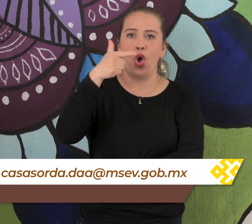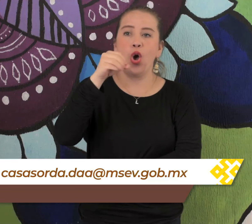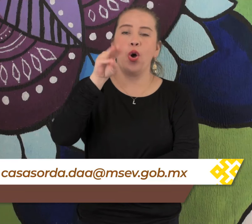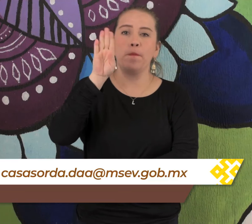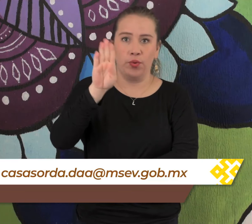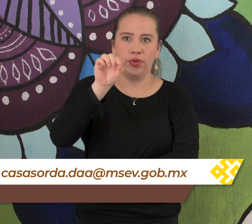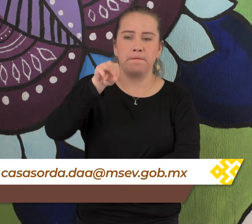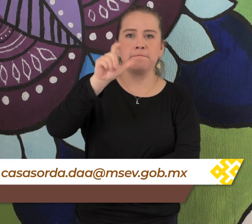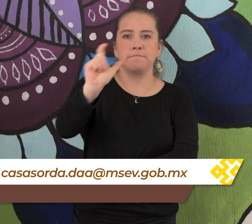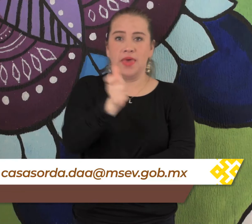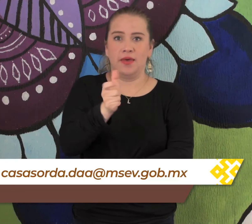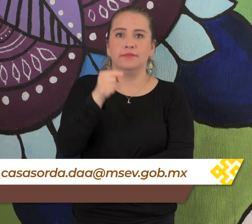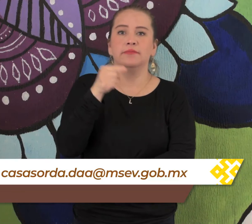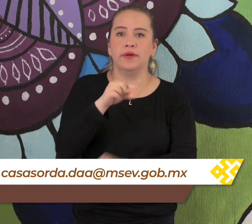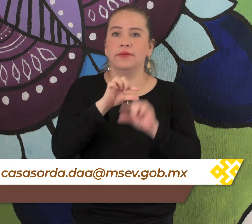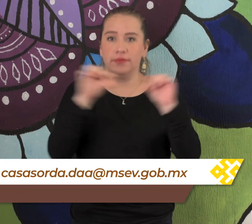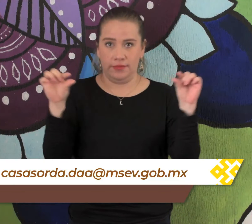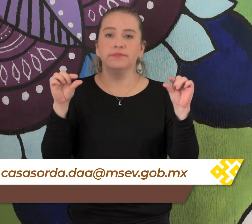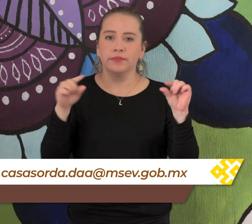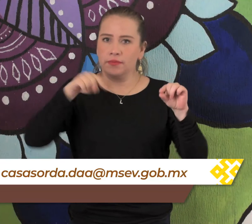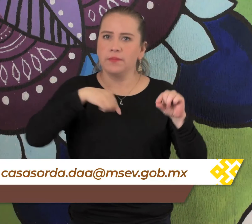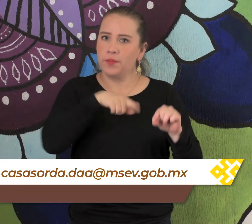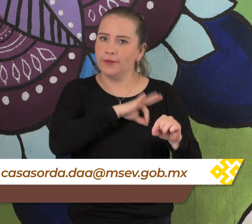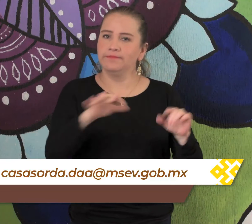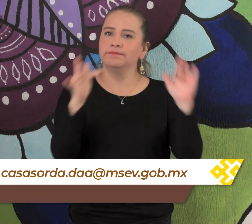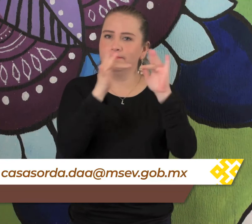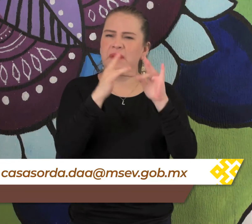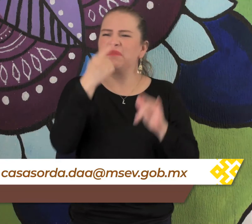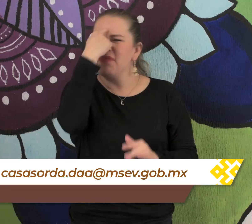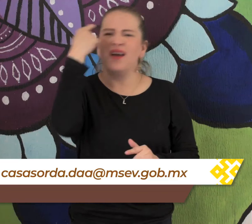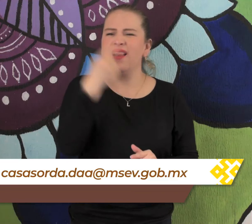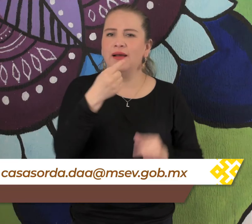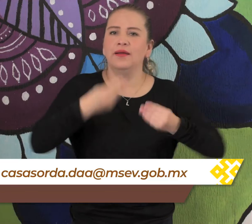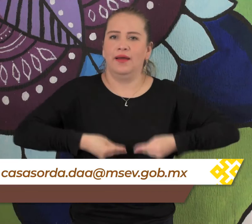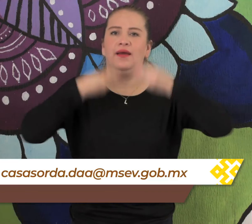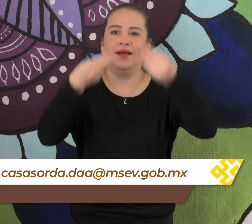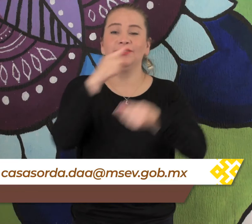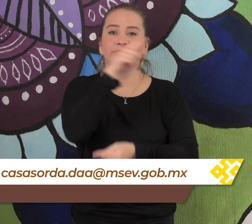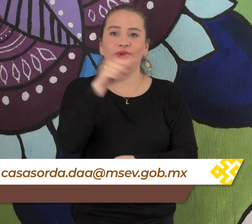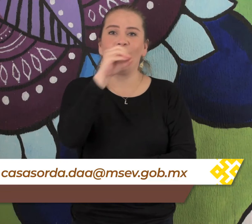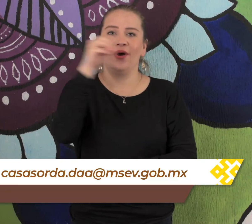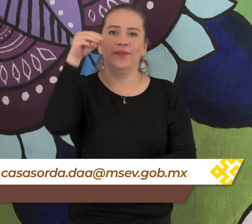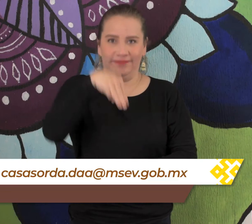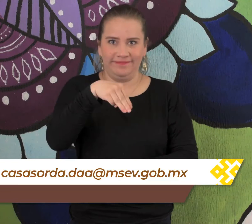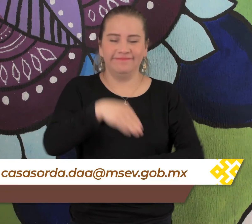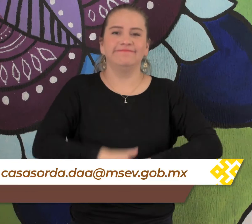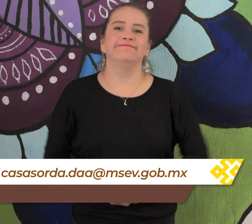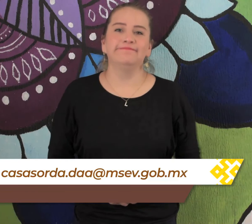casasorda.daa.mc.gov.mx Ahí les